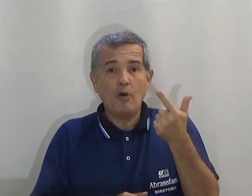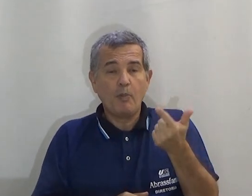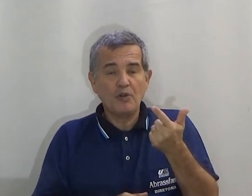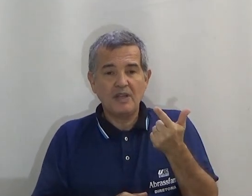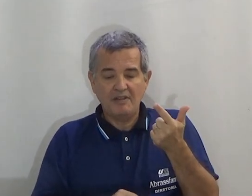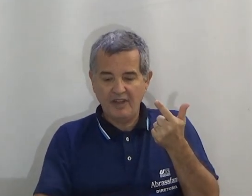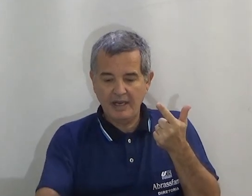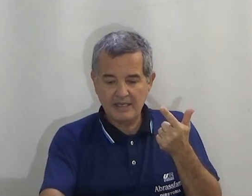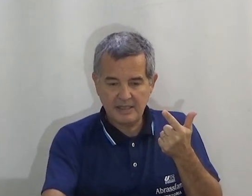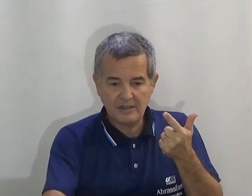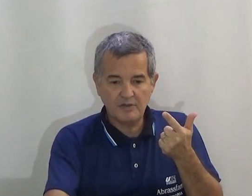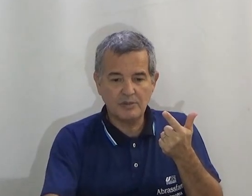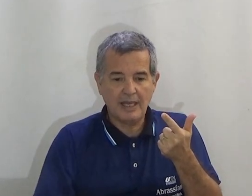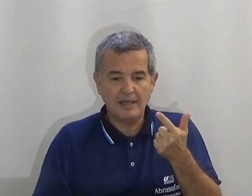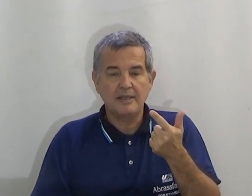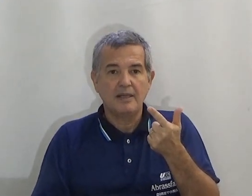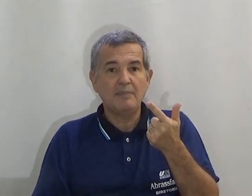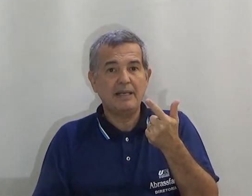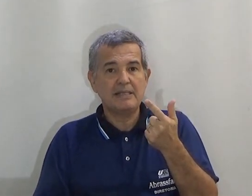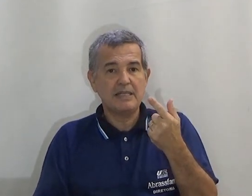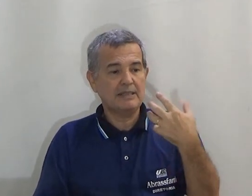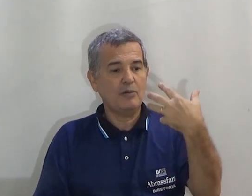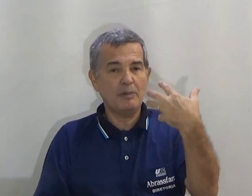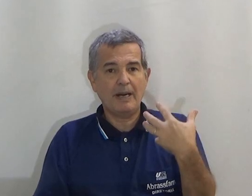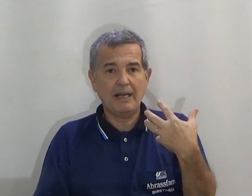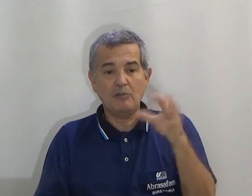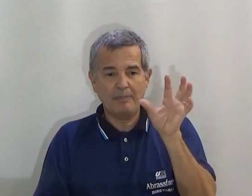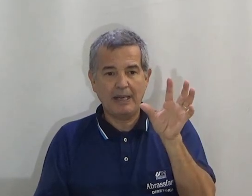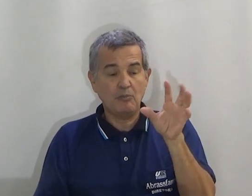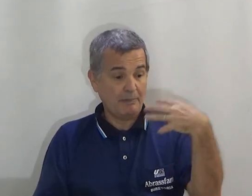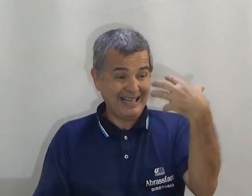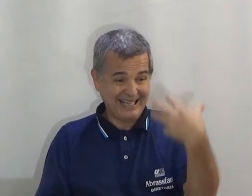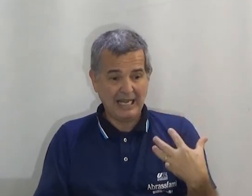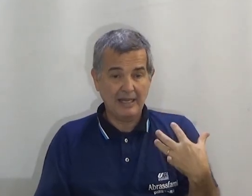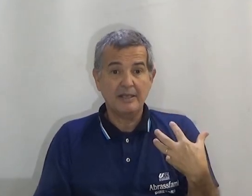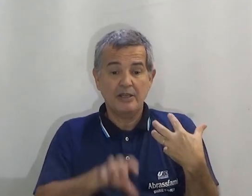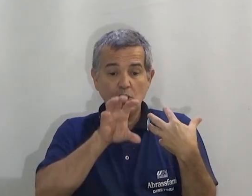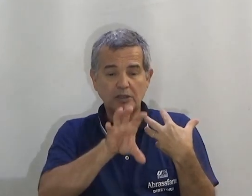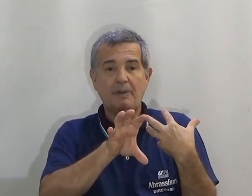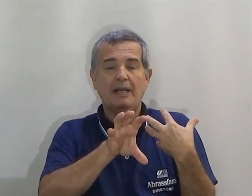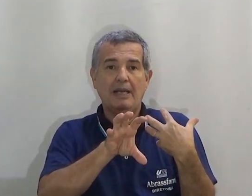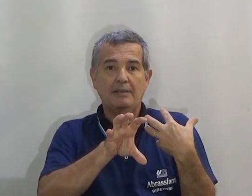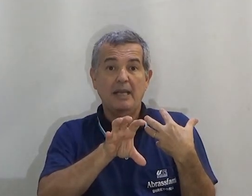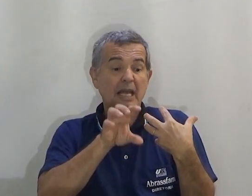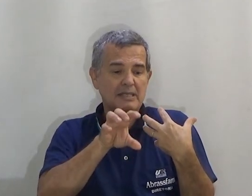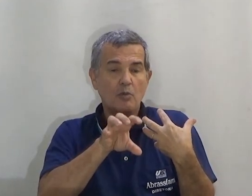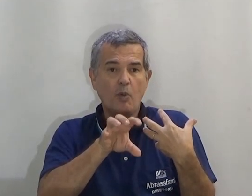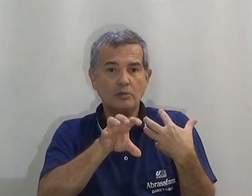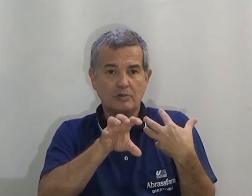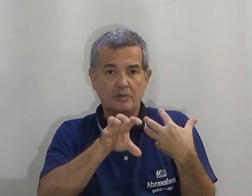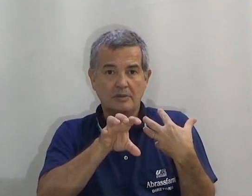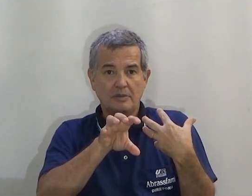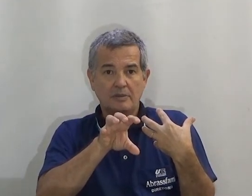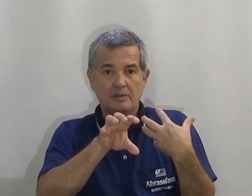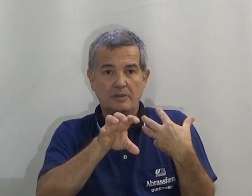Qual o ponto de referência. Então vamos lá. A melancia está. Uma para cá. Uma para cá. E outra para cá. Este é o